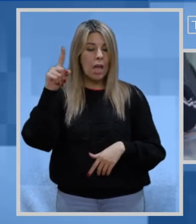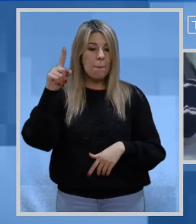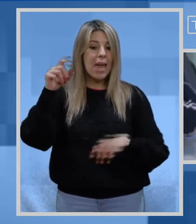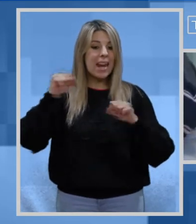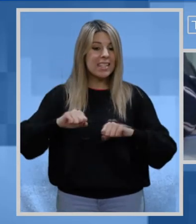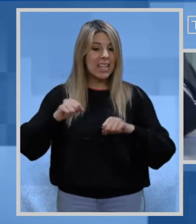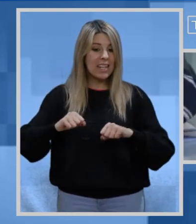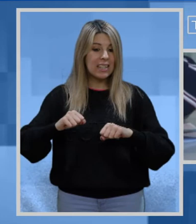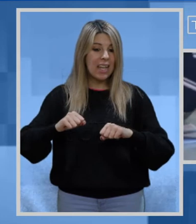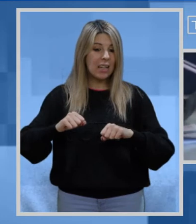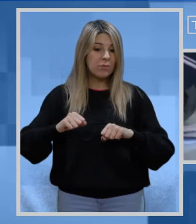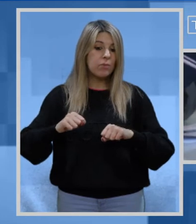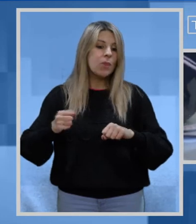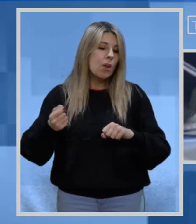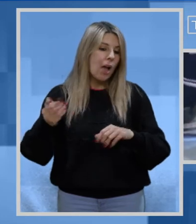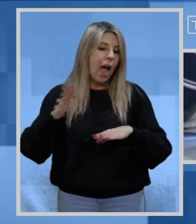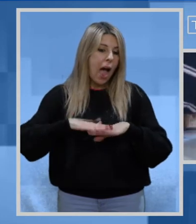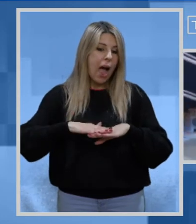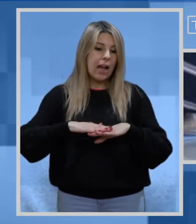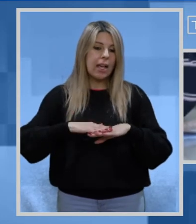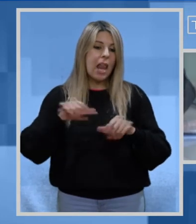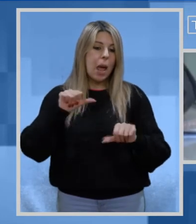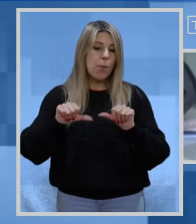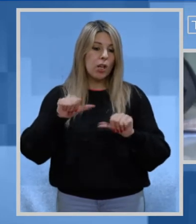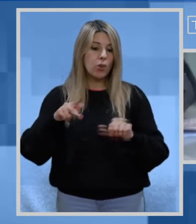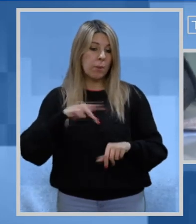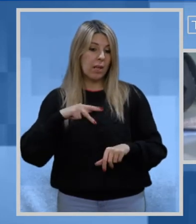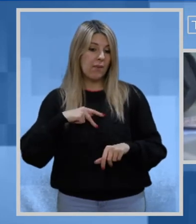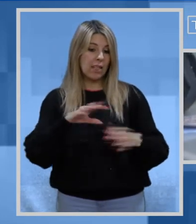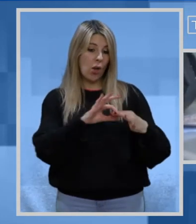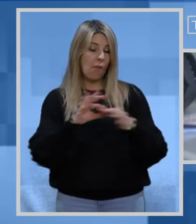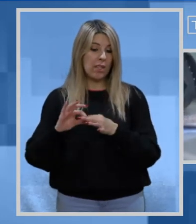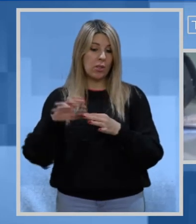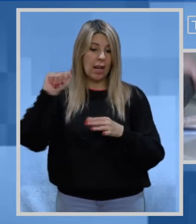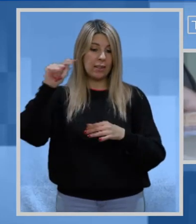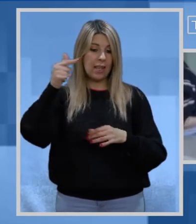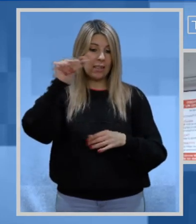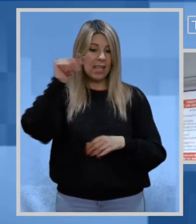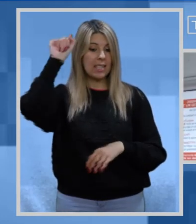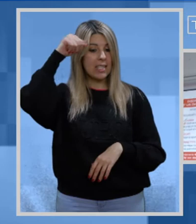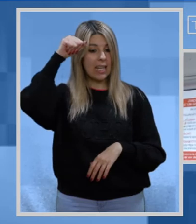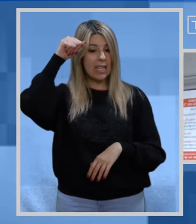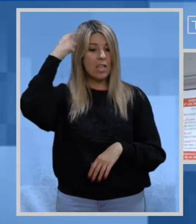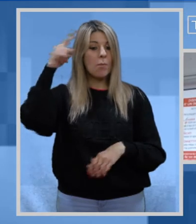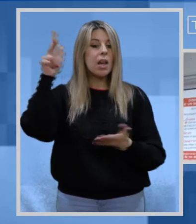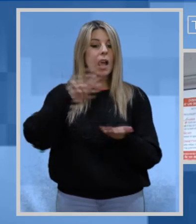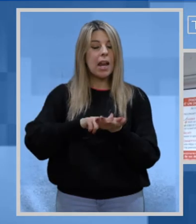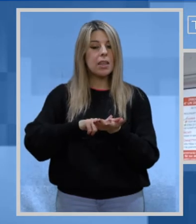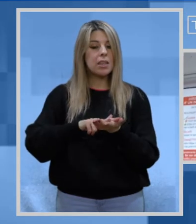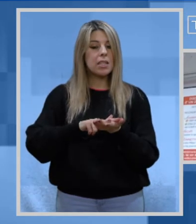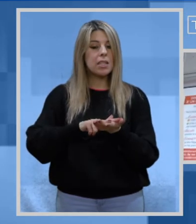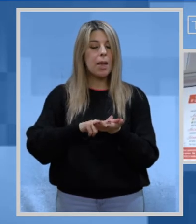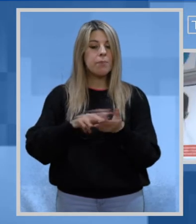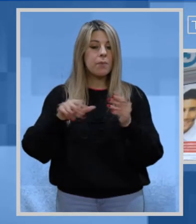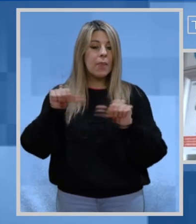budget destinato alla sanità e quindi anche ai laboratori privati convenzionati con ATS Sardegna per garantire le